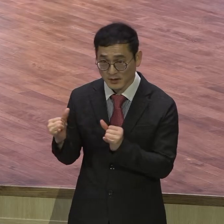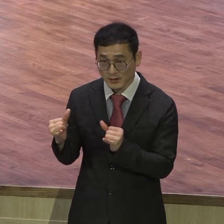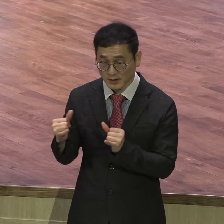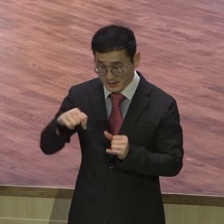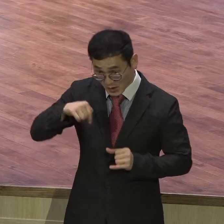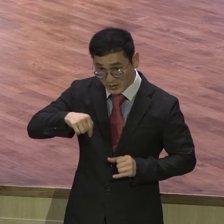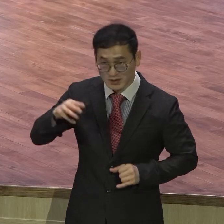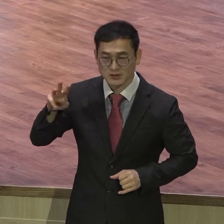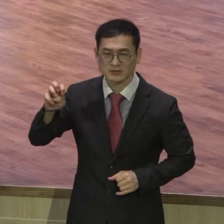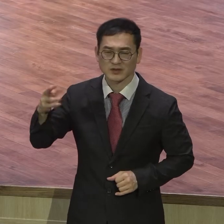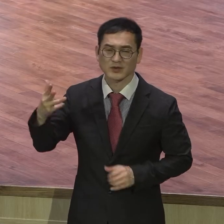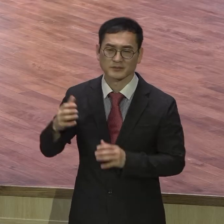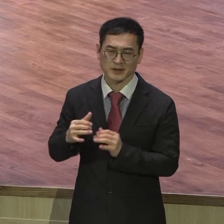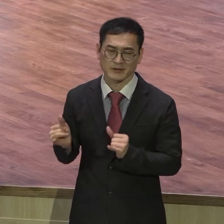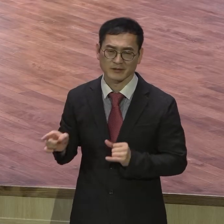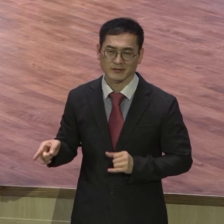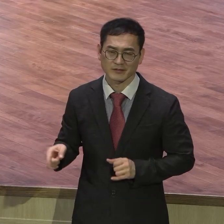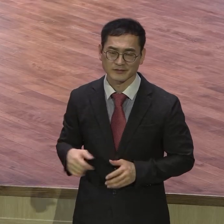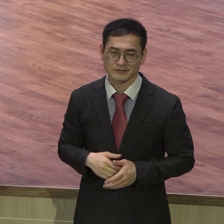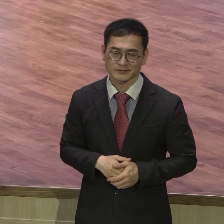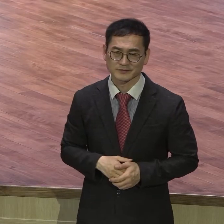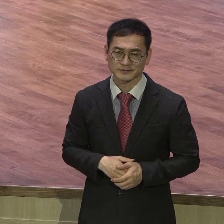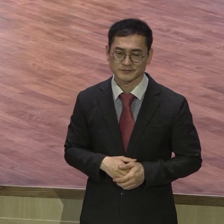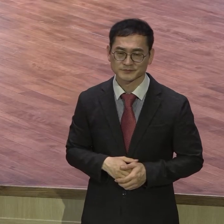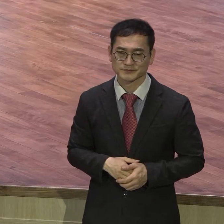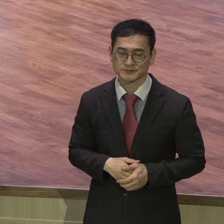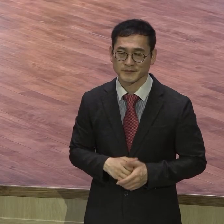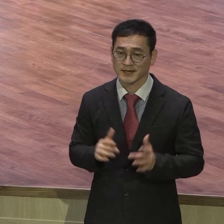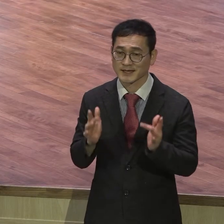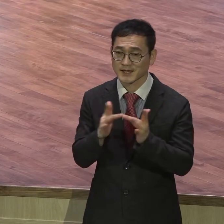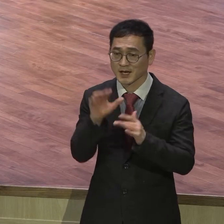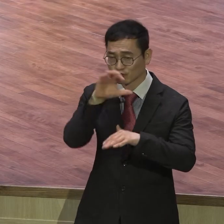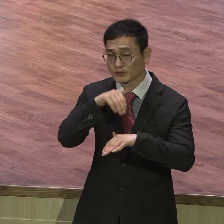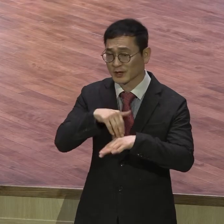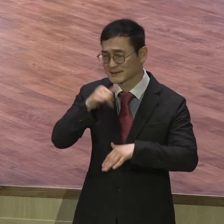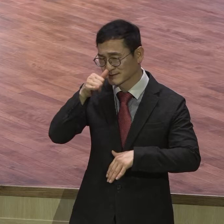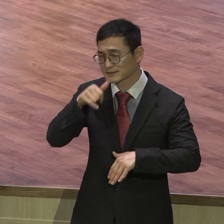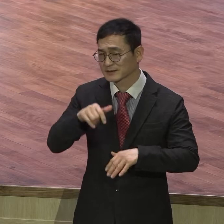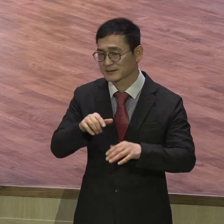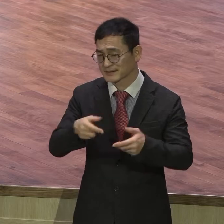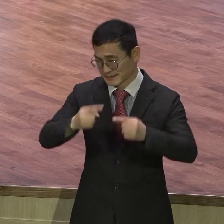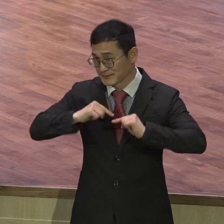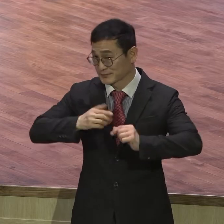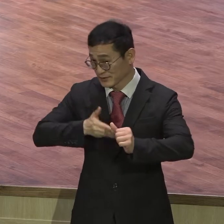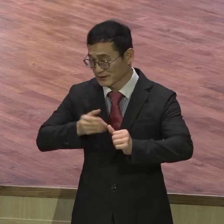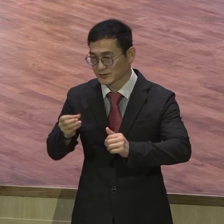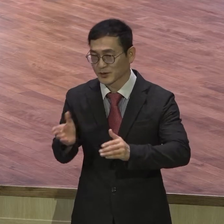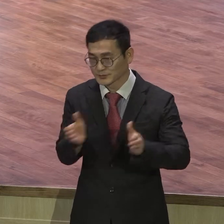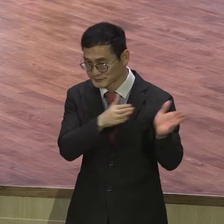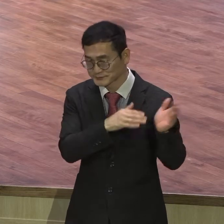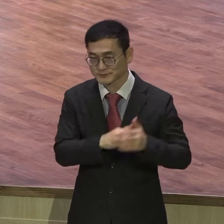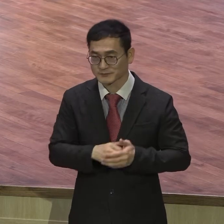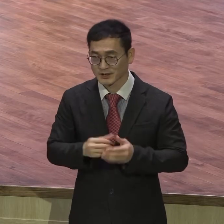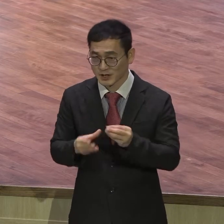훈련을 봐 온라인 훈련 그리고 추석 연휴를 오는 기간에 유 목사님이